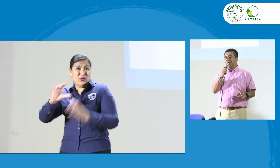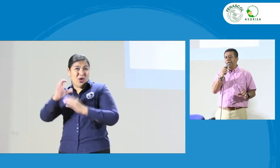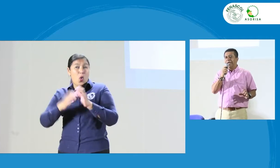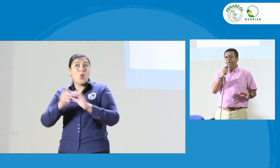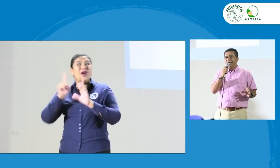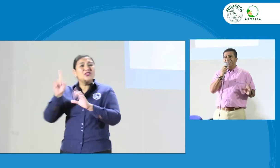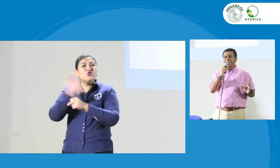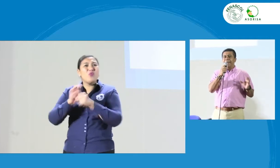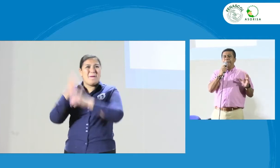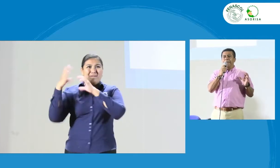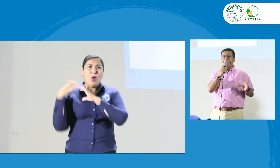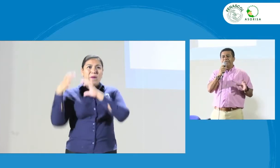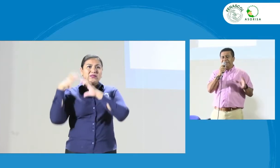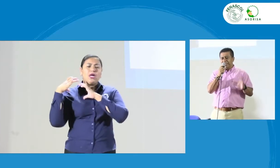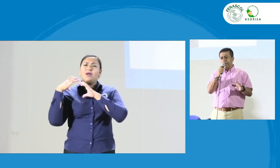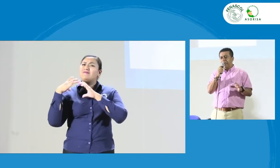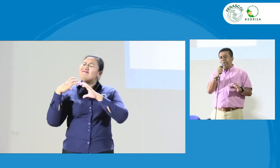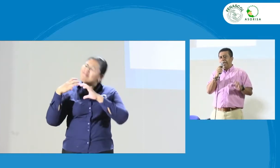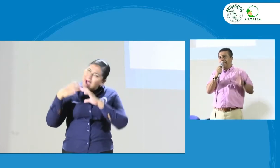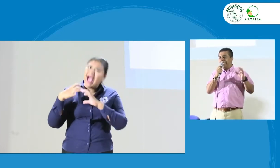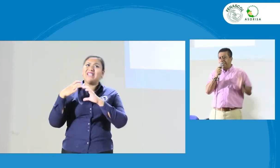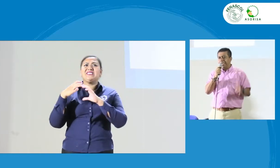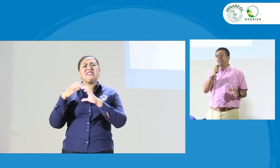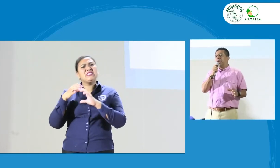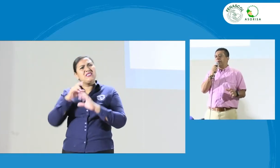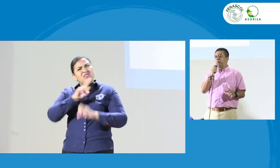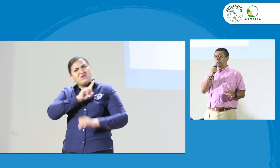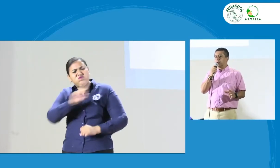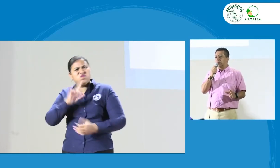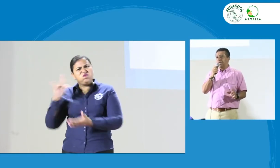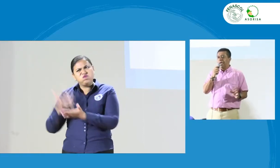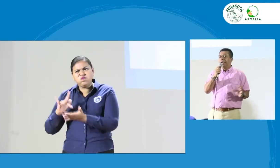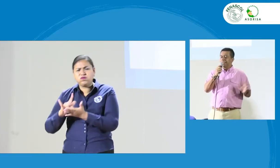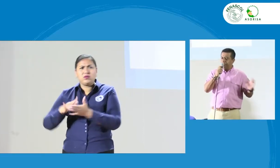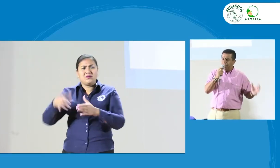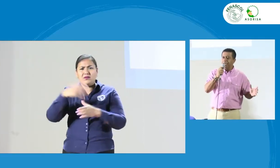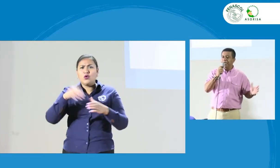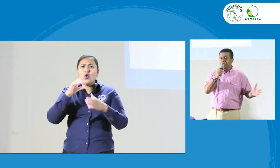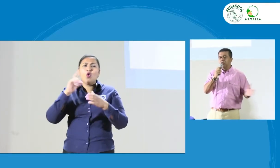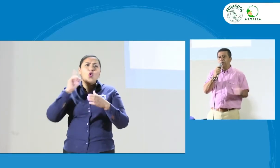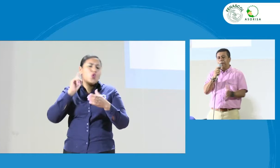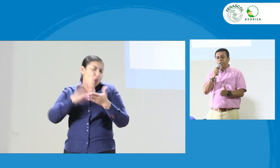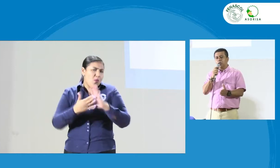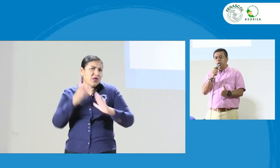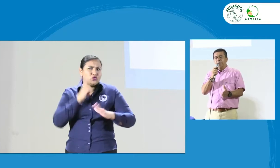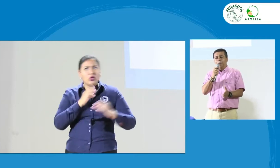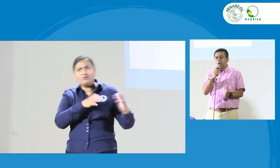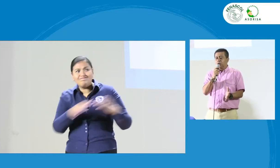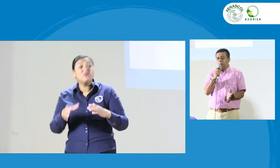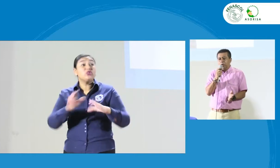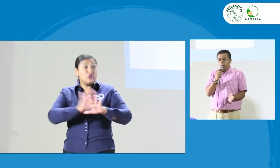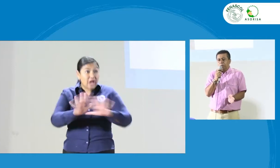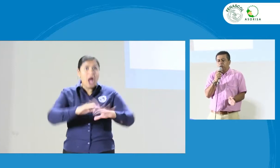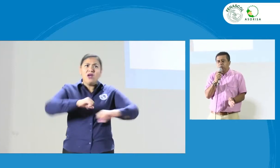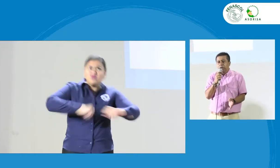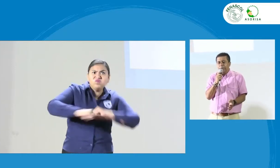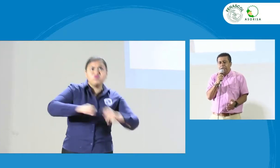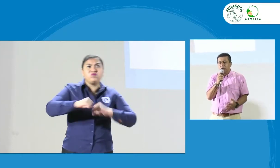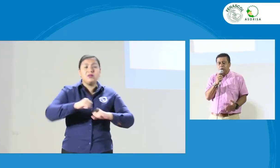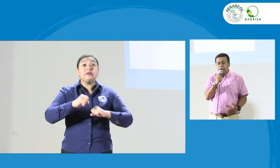en el caso de la ciudad de Copaña, que sea más incisiva la presencia de la población sorda. Se vienen haciendo pasos, pero esos